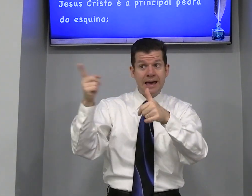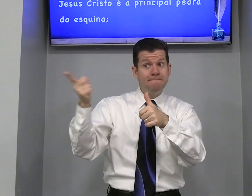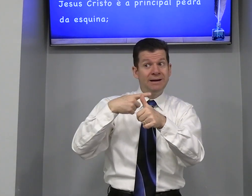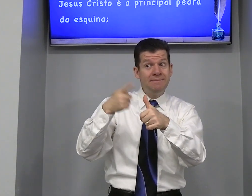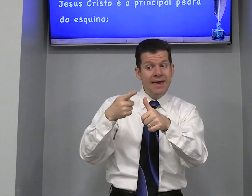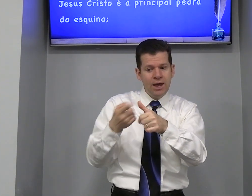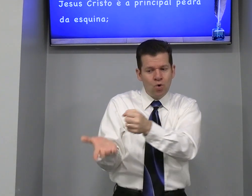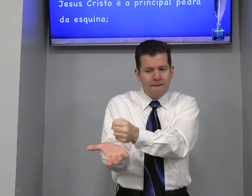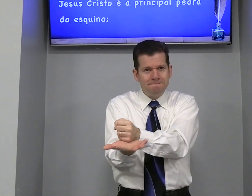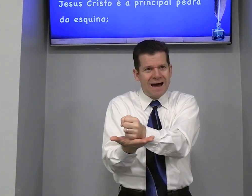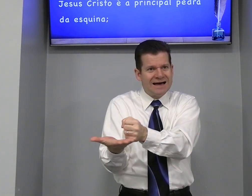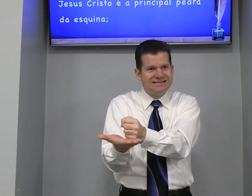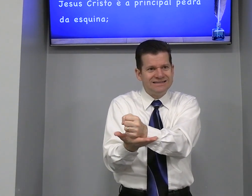Primeiro Base